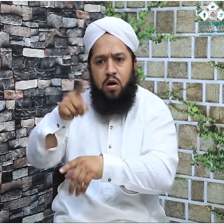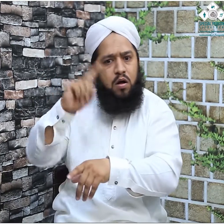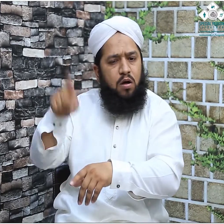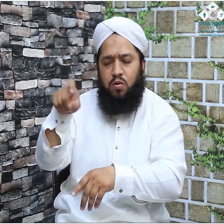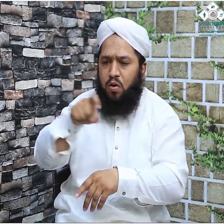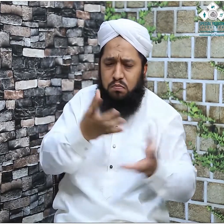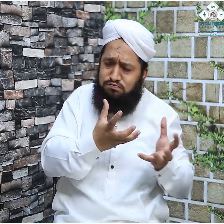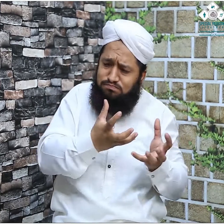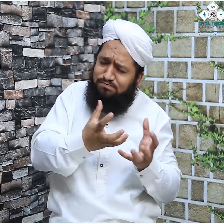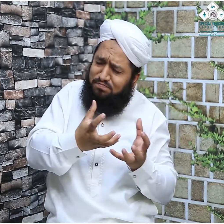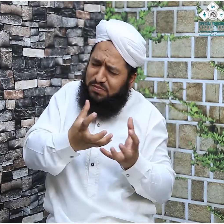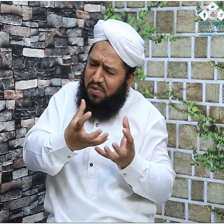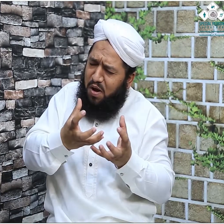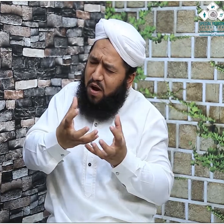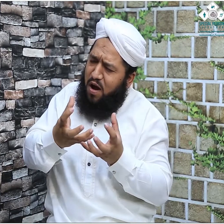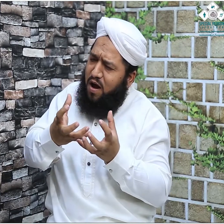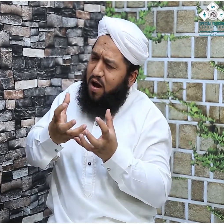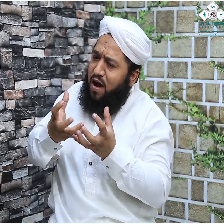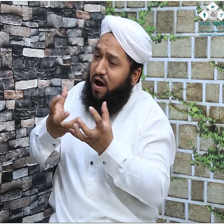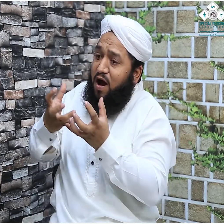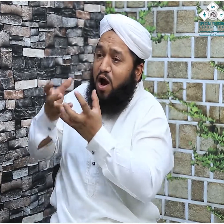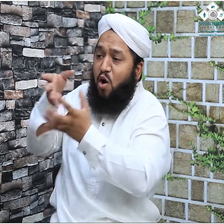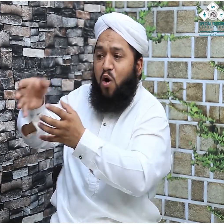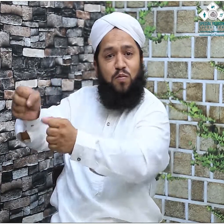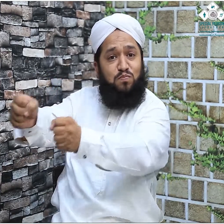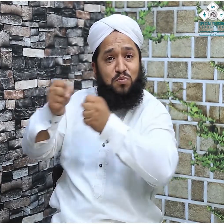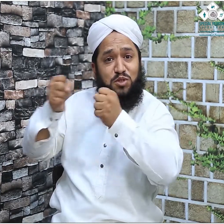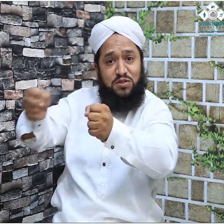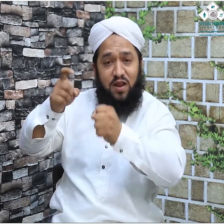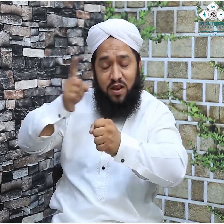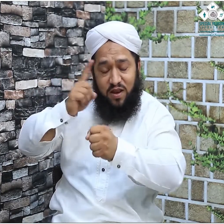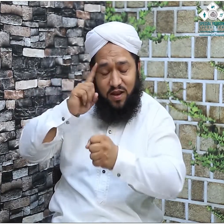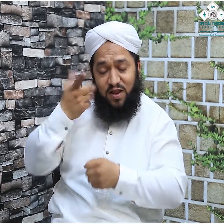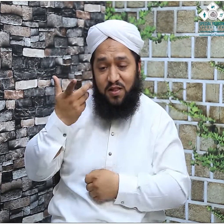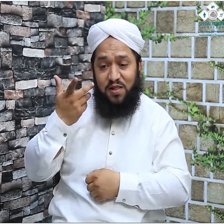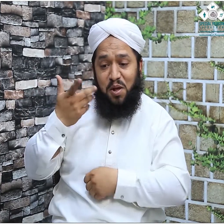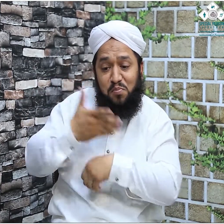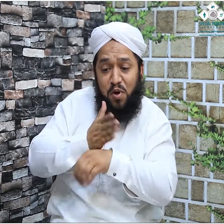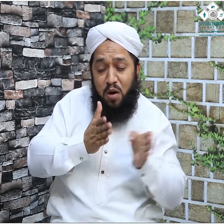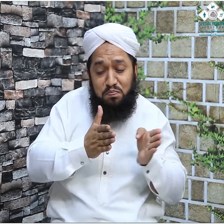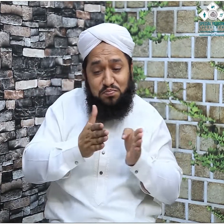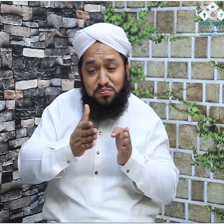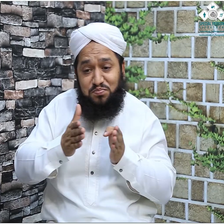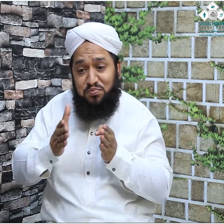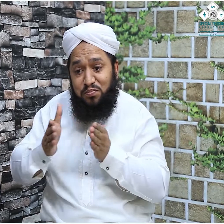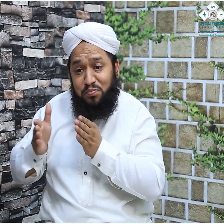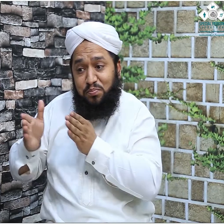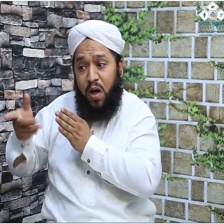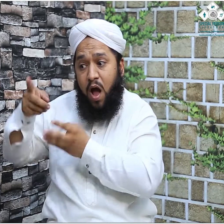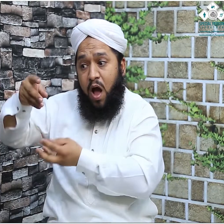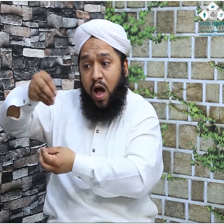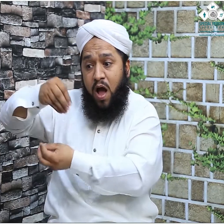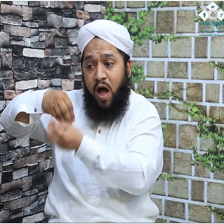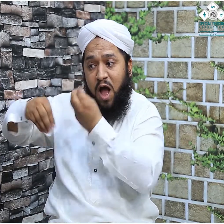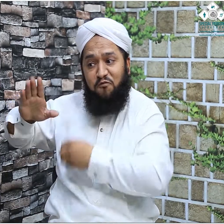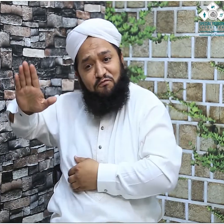اسے پہلے تو فائنڈ آؤٹ کیا گیا آگ کے ذریعے کہ یہ وہ پتھر ہے جو جنتی پتھر ہے اور پھر اس کے بعد جب یہ واپس آیا تو بلکل ایک